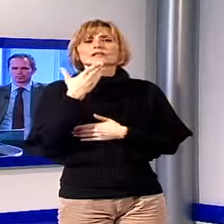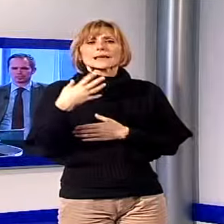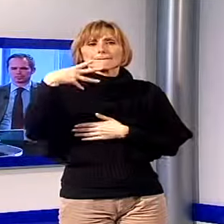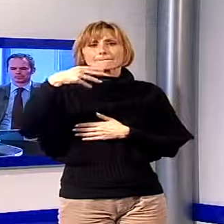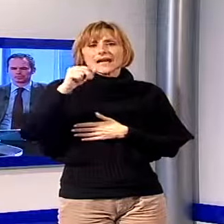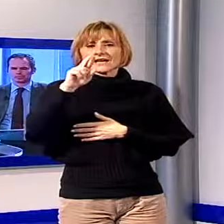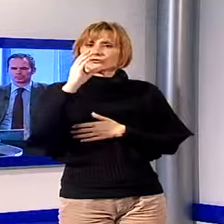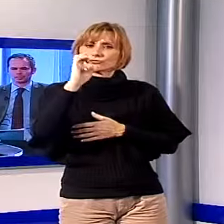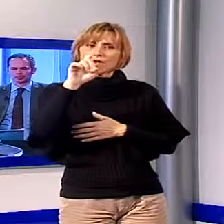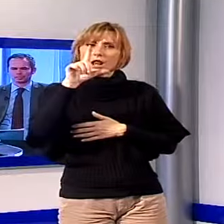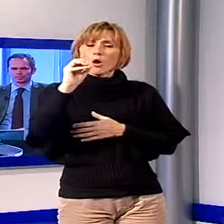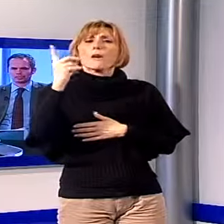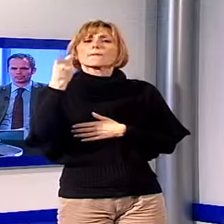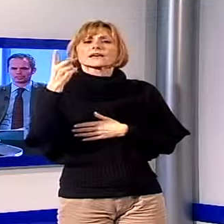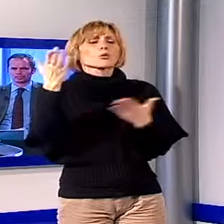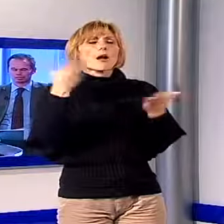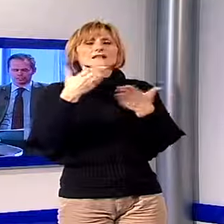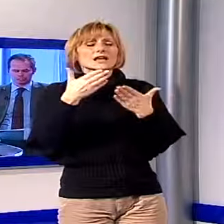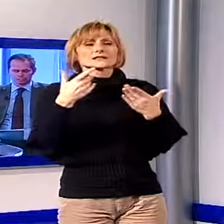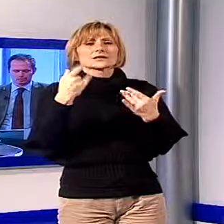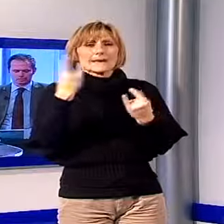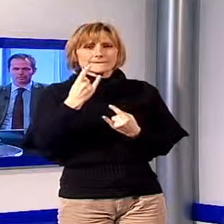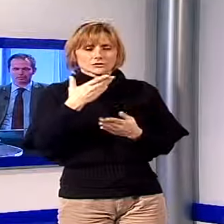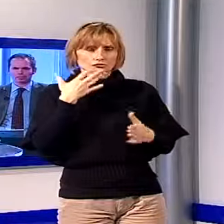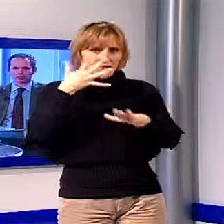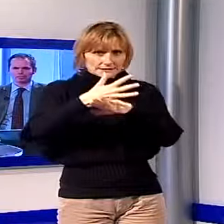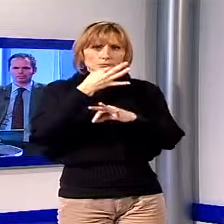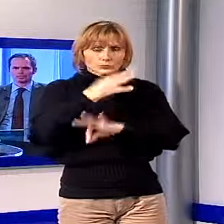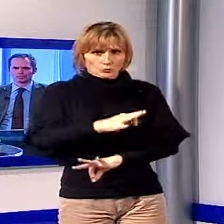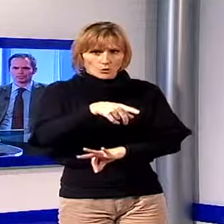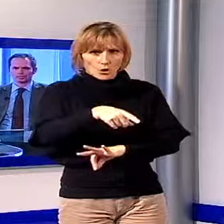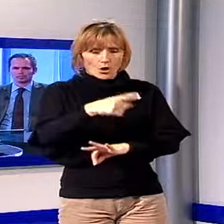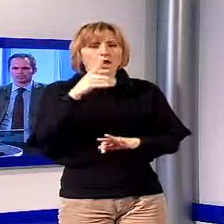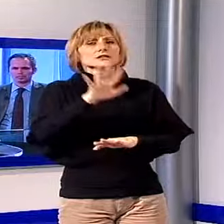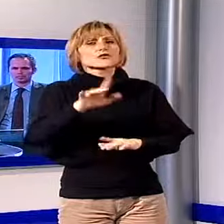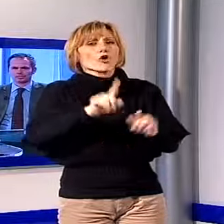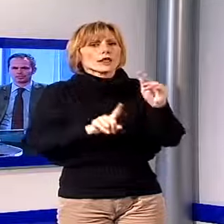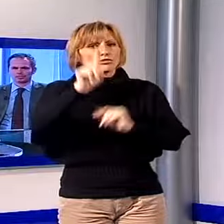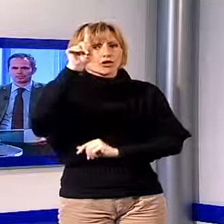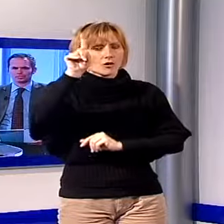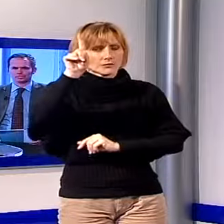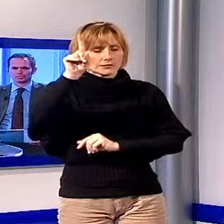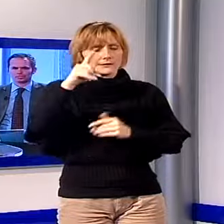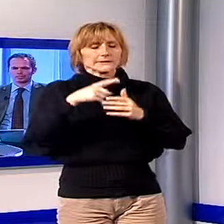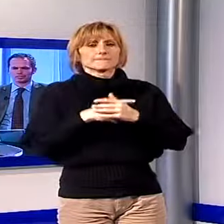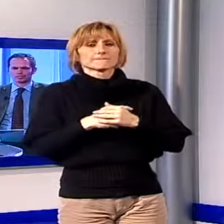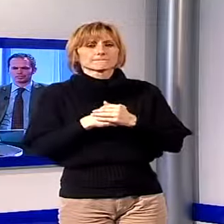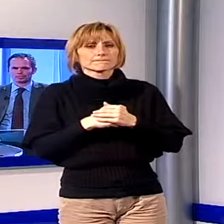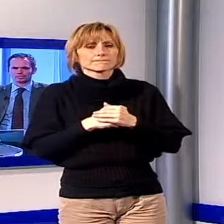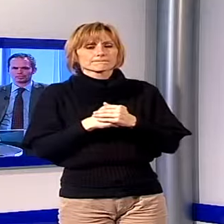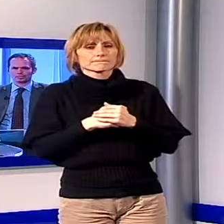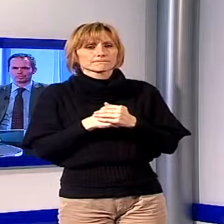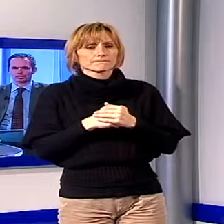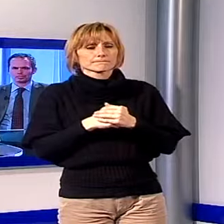per qualsiasi emergenza, quindi tutta la parte del nord del Paese verrà assistita